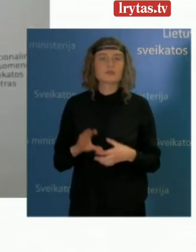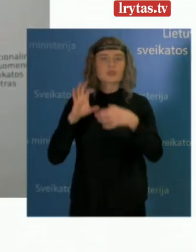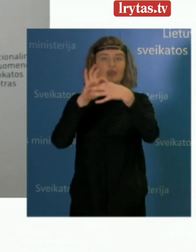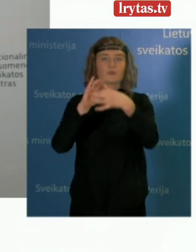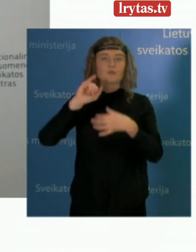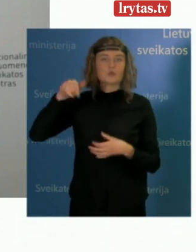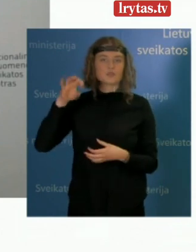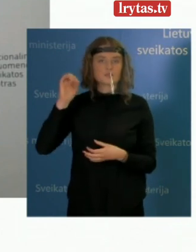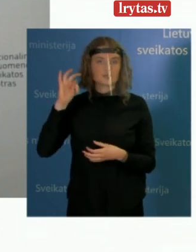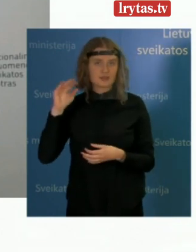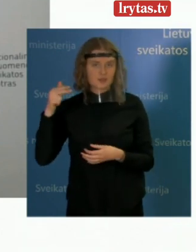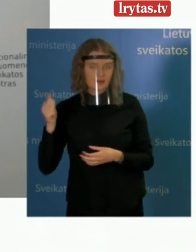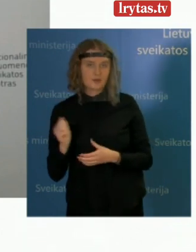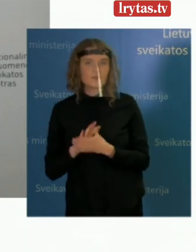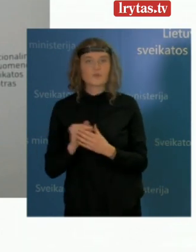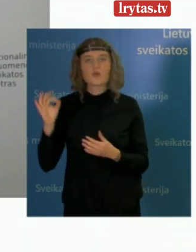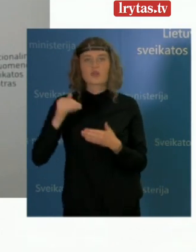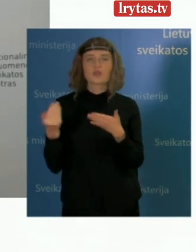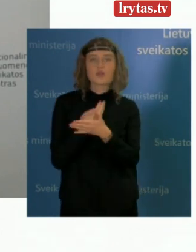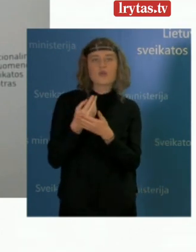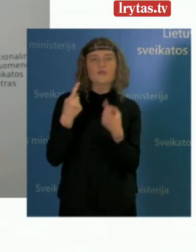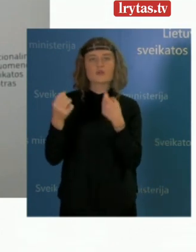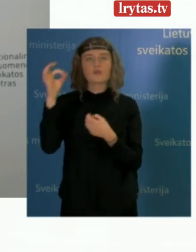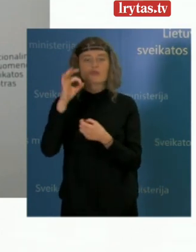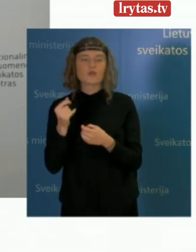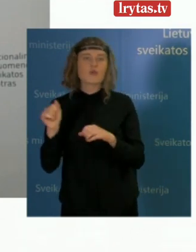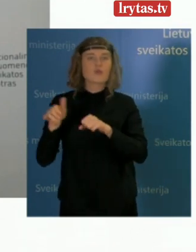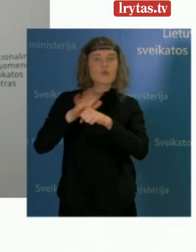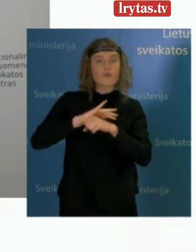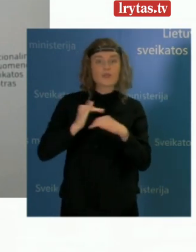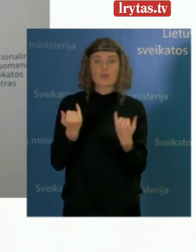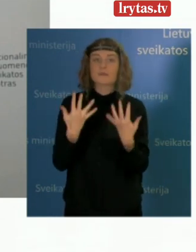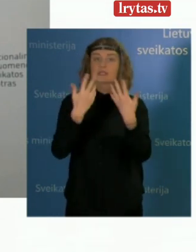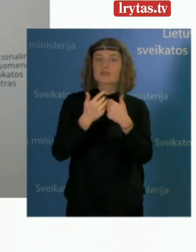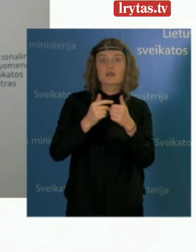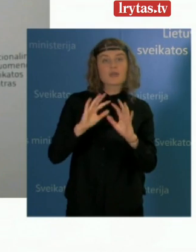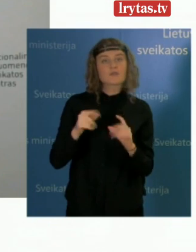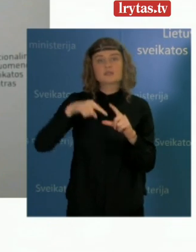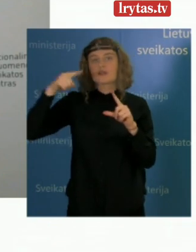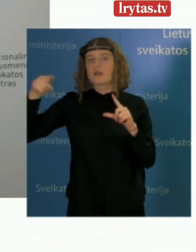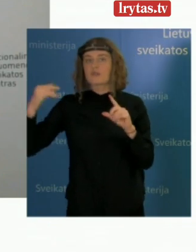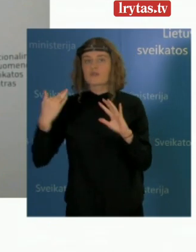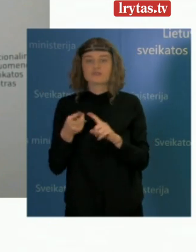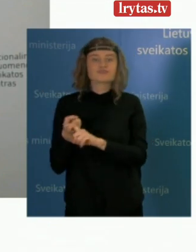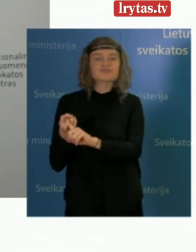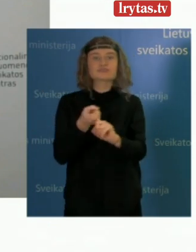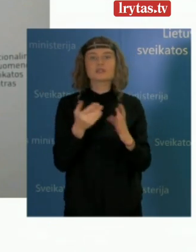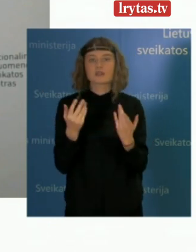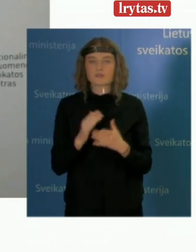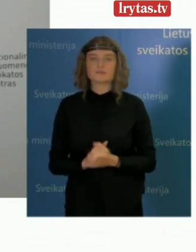naujausia informacija apie epidemiologinius atvejus. Prašau, Justino.